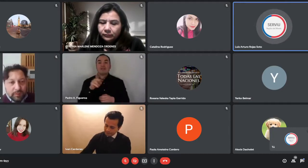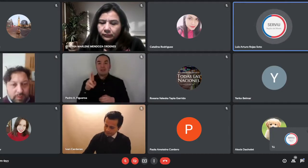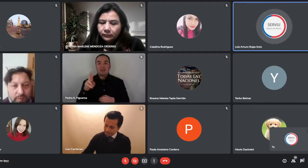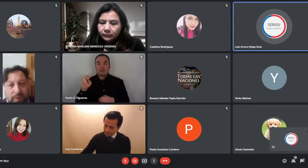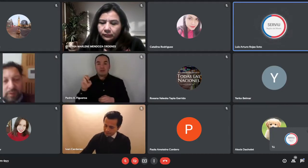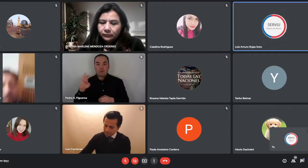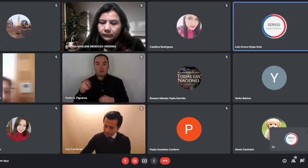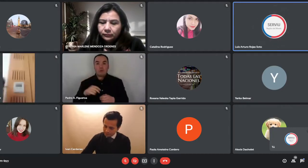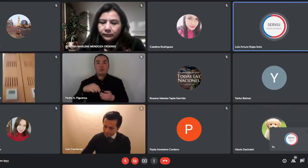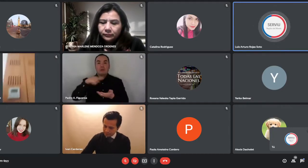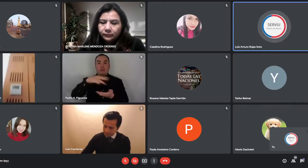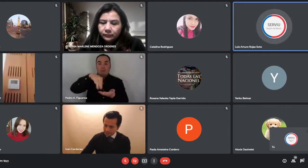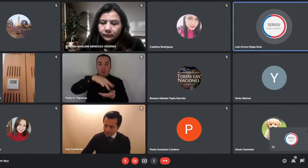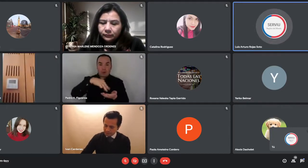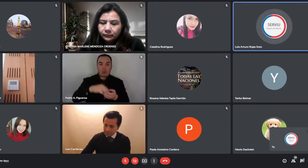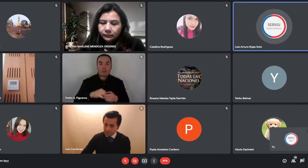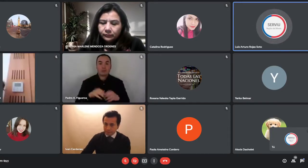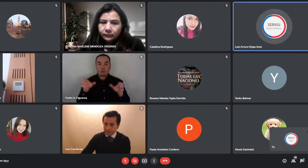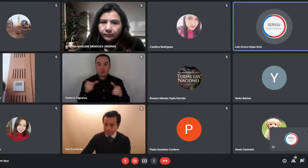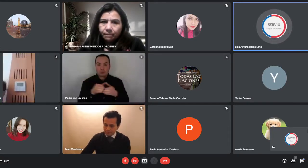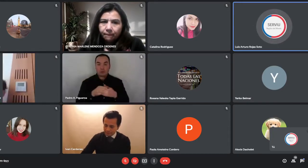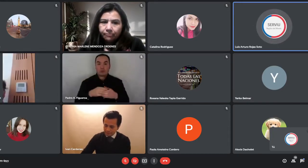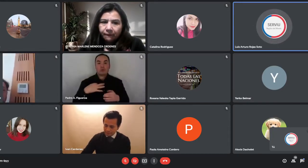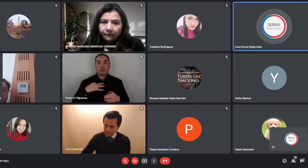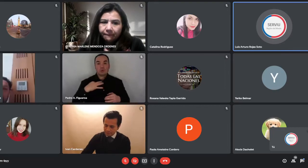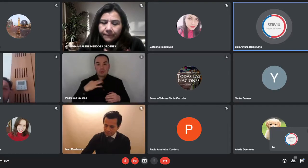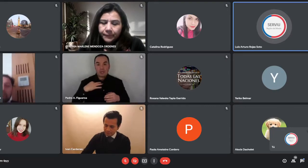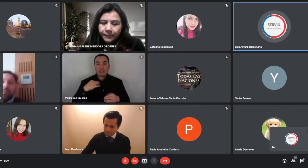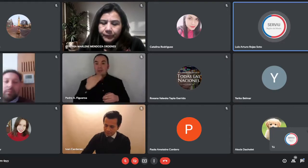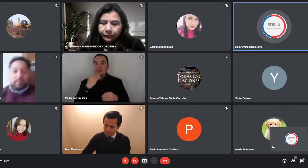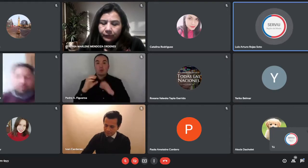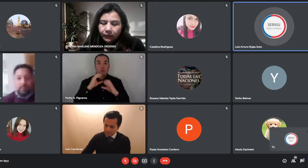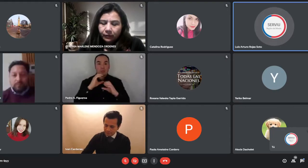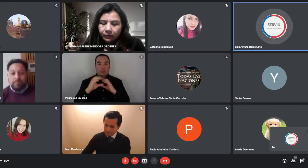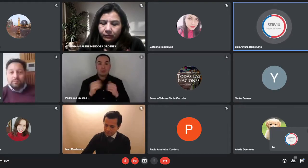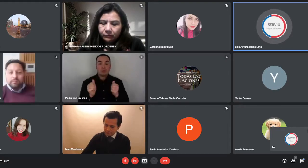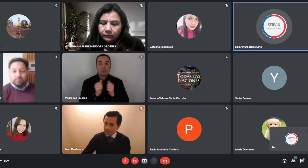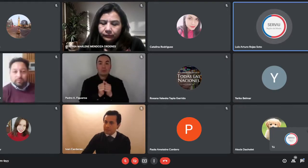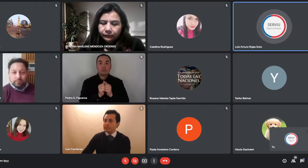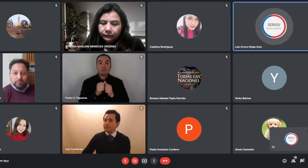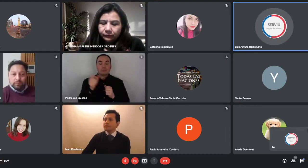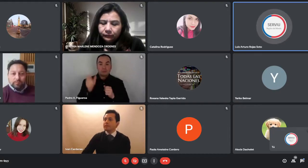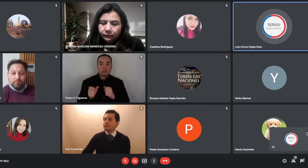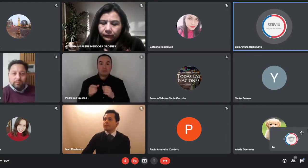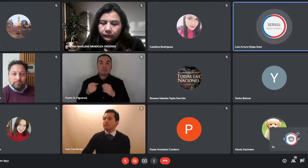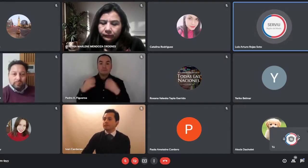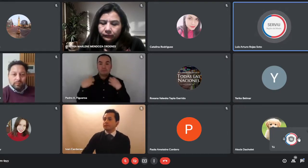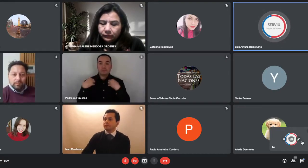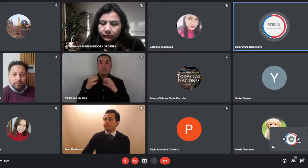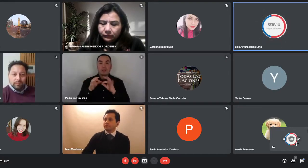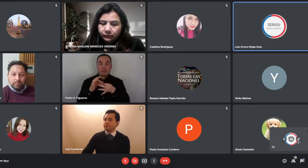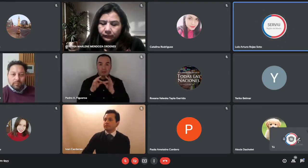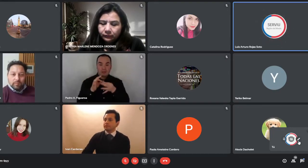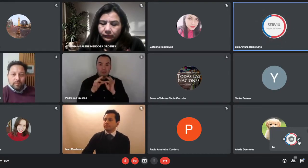el profesional traductor don Pedro Figueroa. Hoy día vamos a conversar